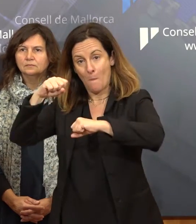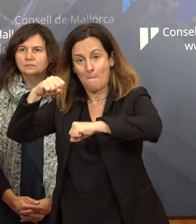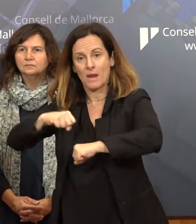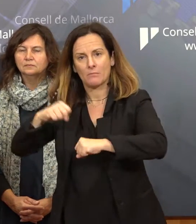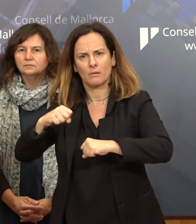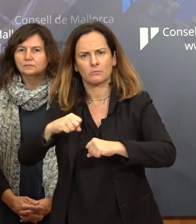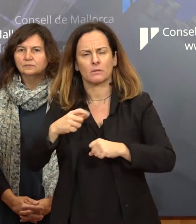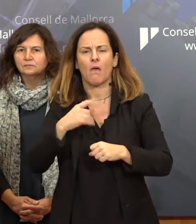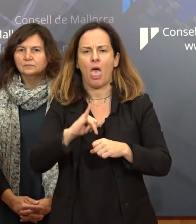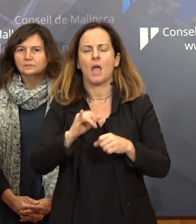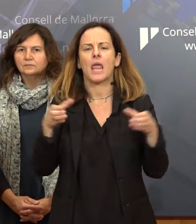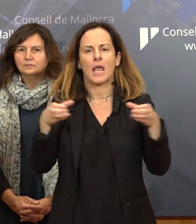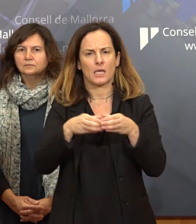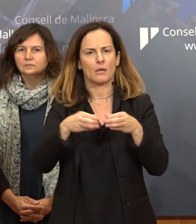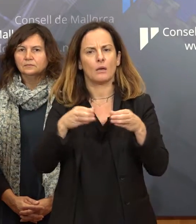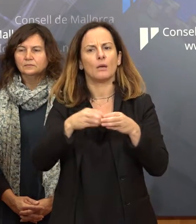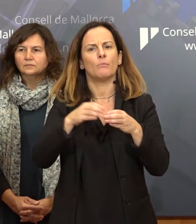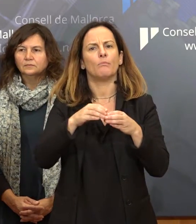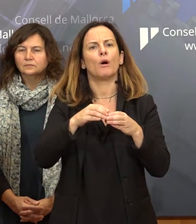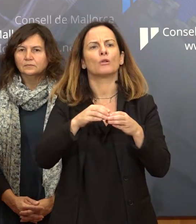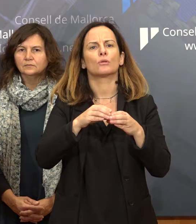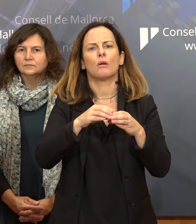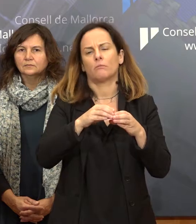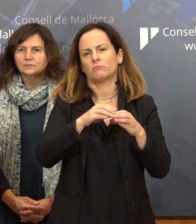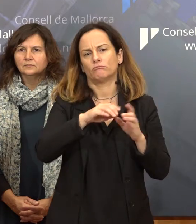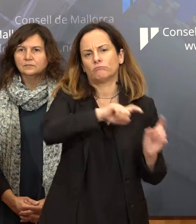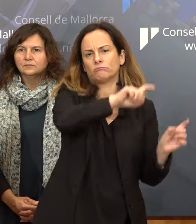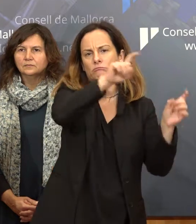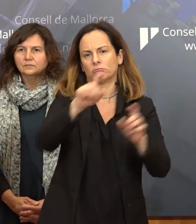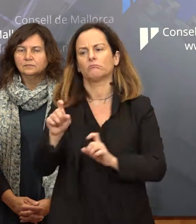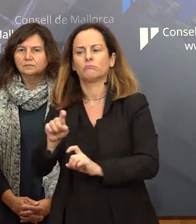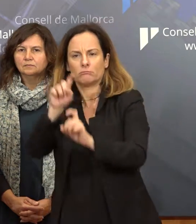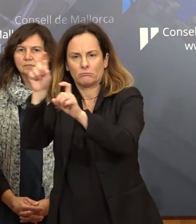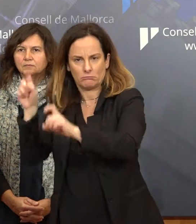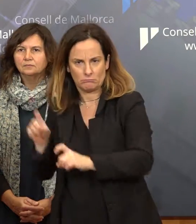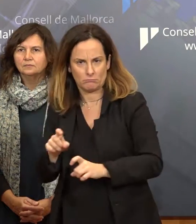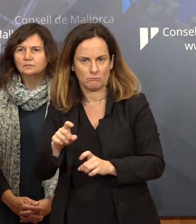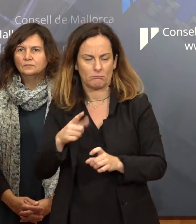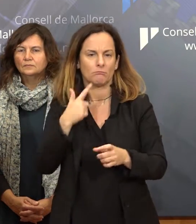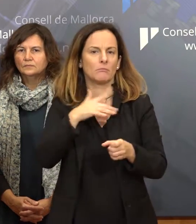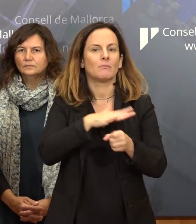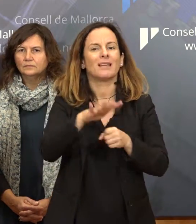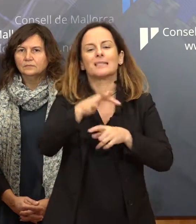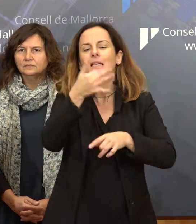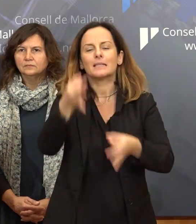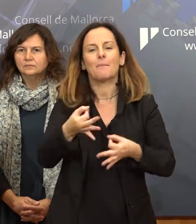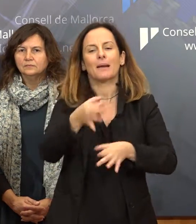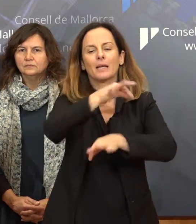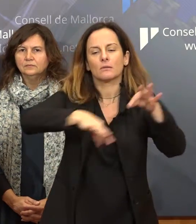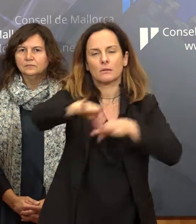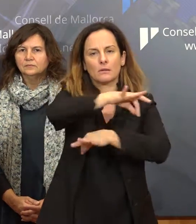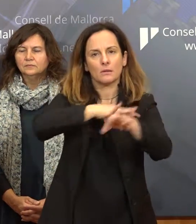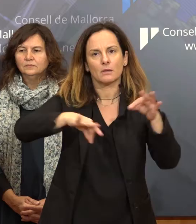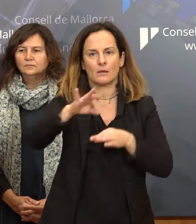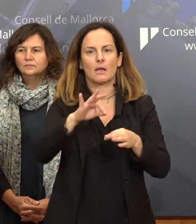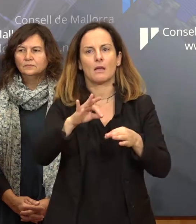equips que són itinerants que són els mateixos, encara que van cobrint d'aquestes baixes o aquestes substitucions i permet que hi